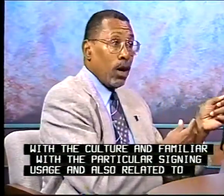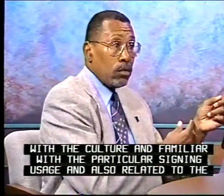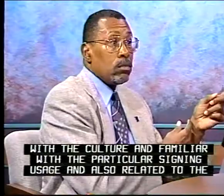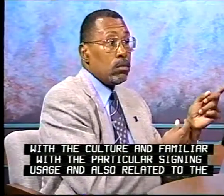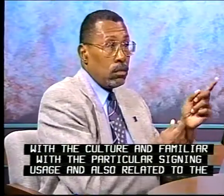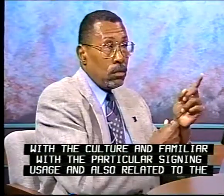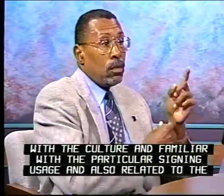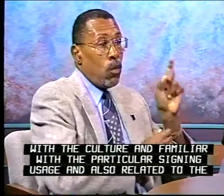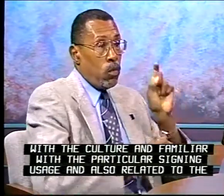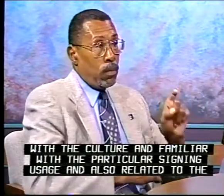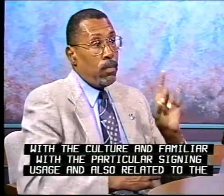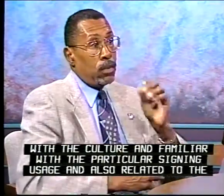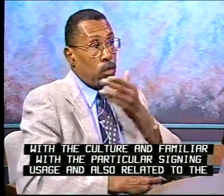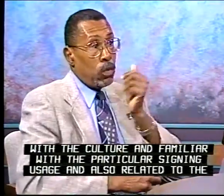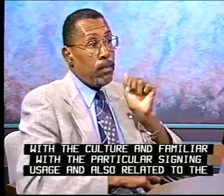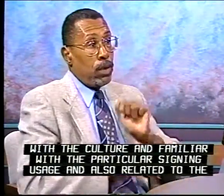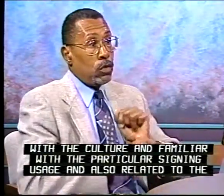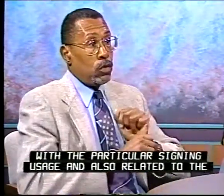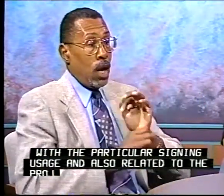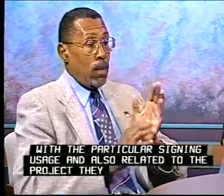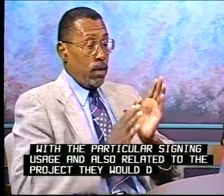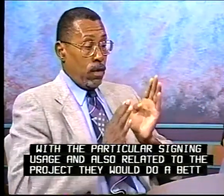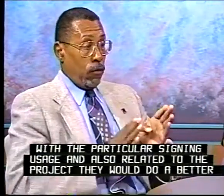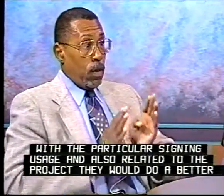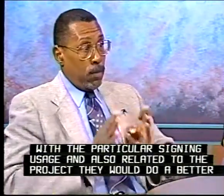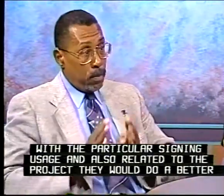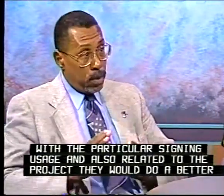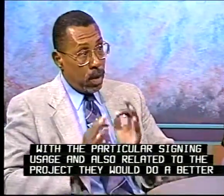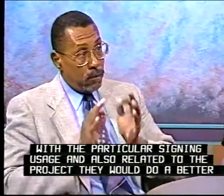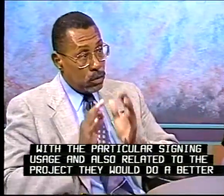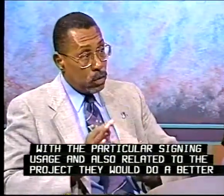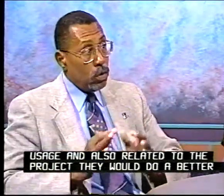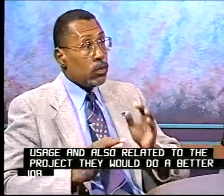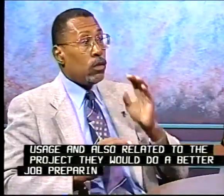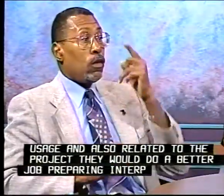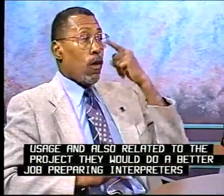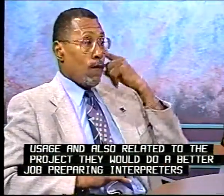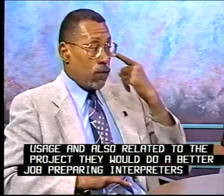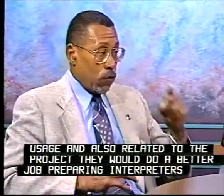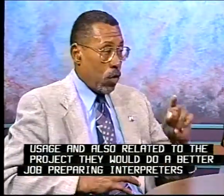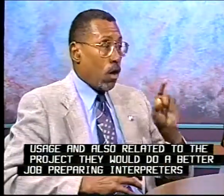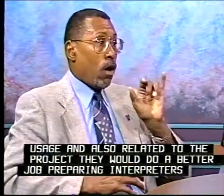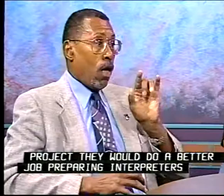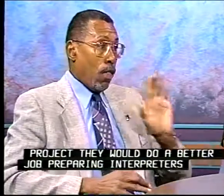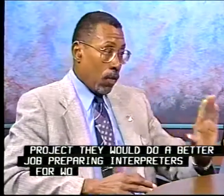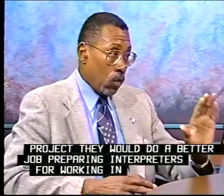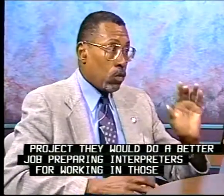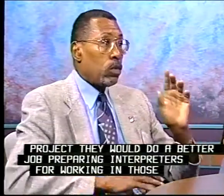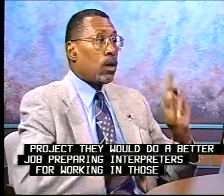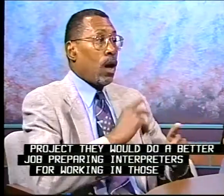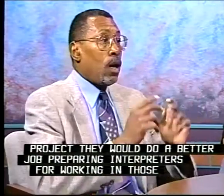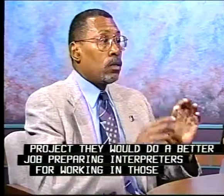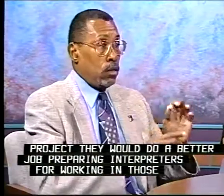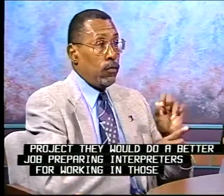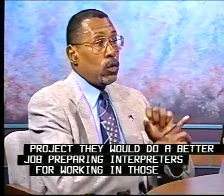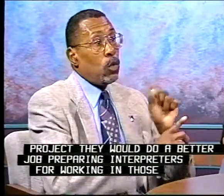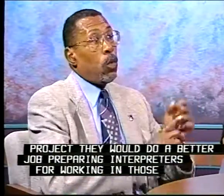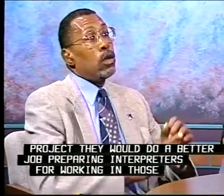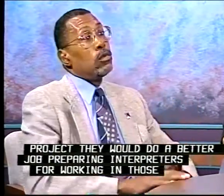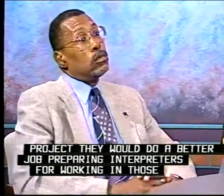and also in addition to the project, they would do a better job preparing interpreters for working in those